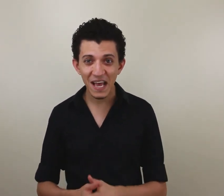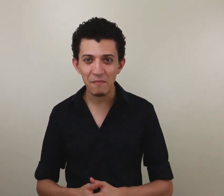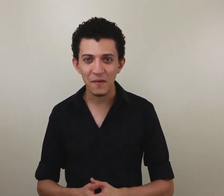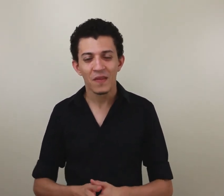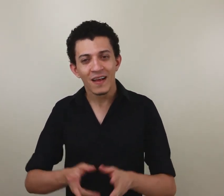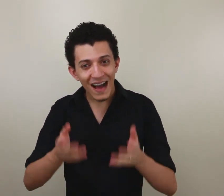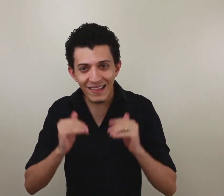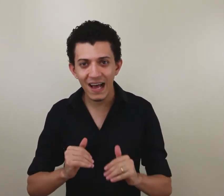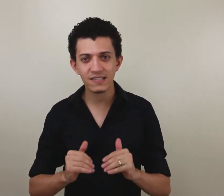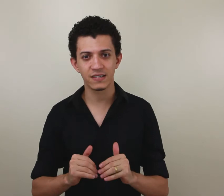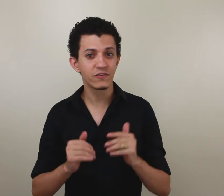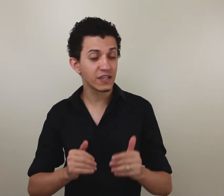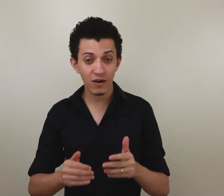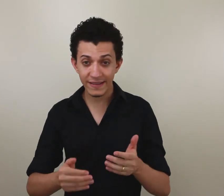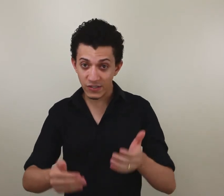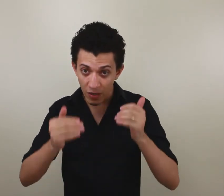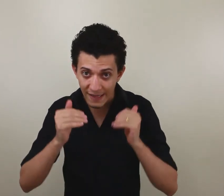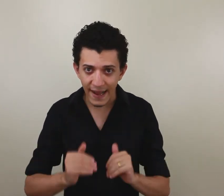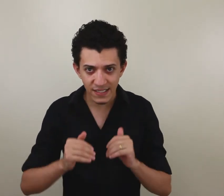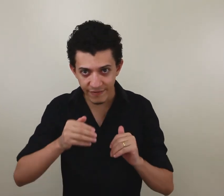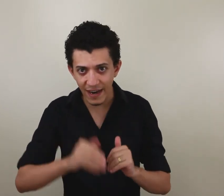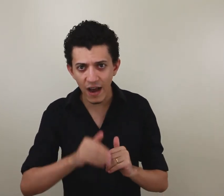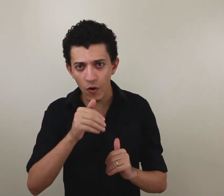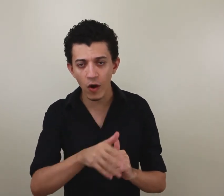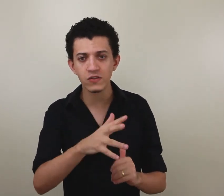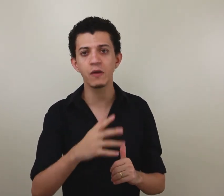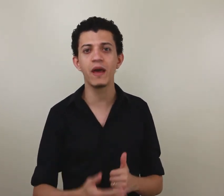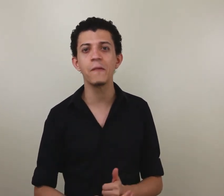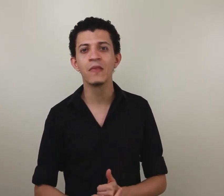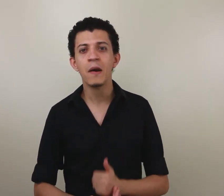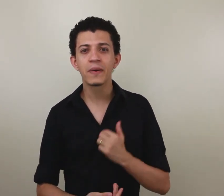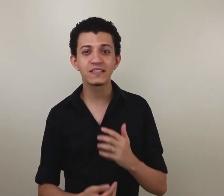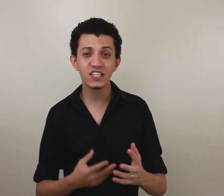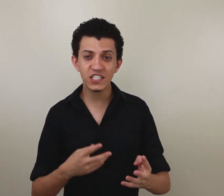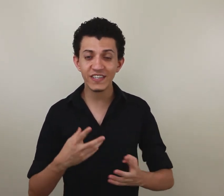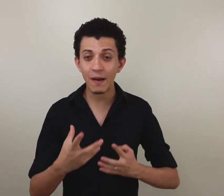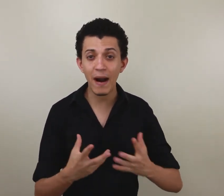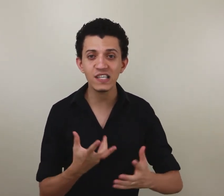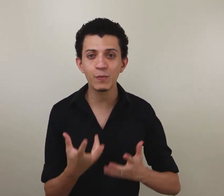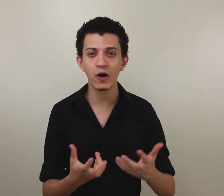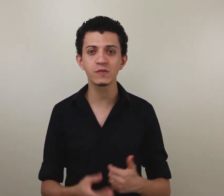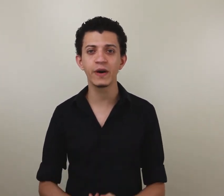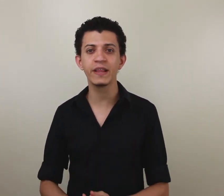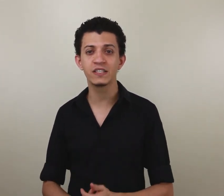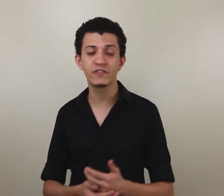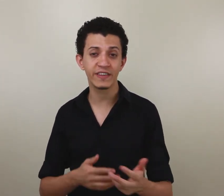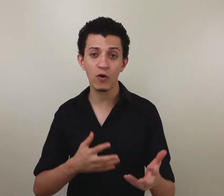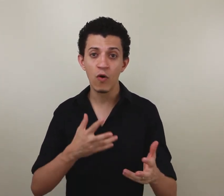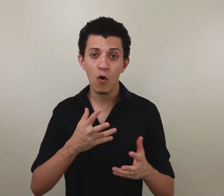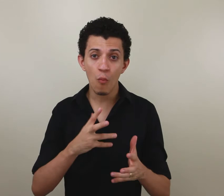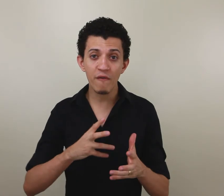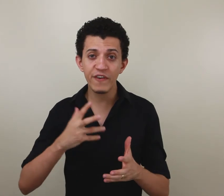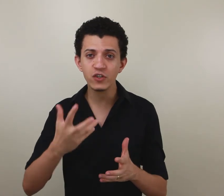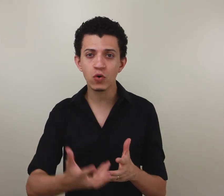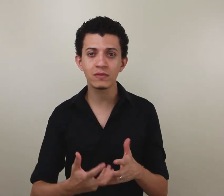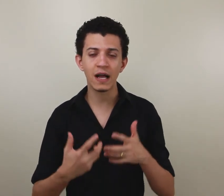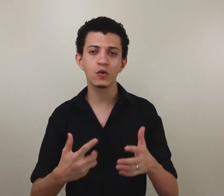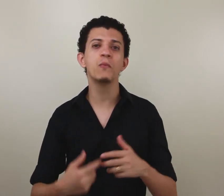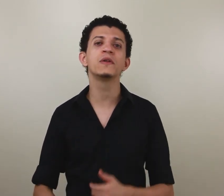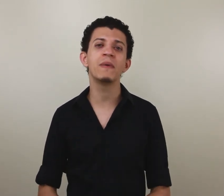Percebe? Cadastra. Se você não cadastrou, cadastra. Vai lá, coloca o seu e-mail, porque assim a gente vai estar mais próximo ainda. A gente vai ter uma via de contato muito